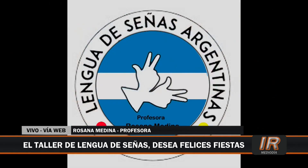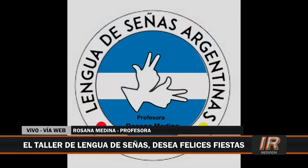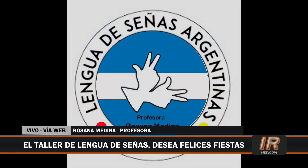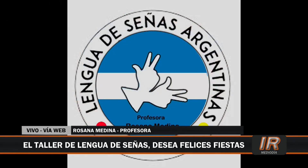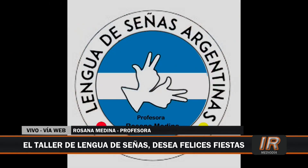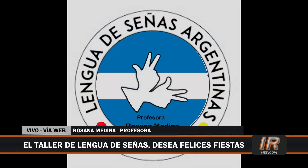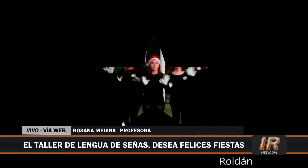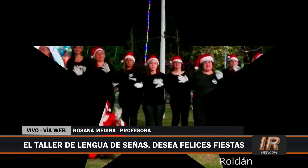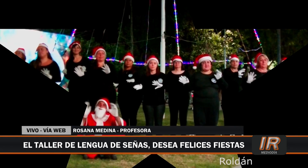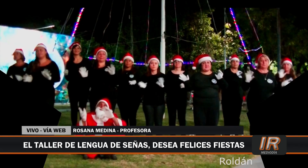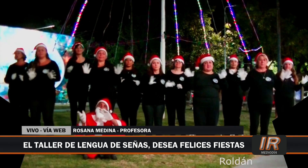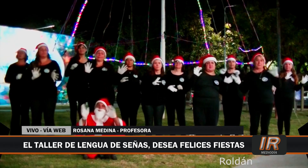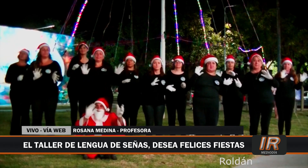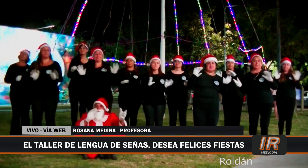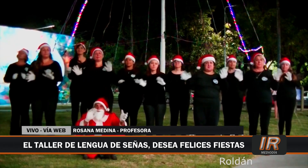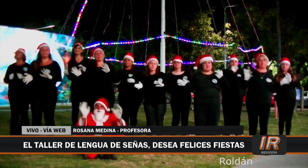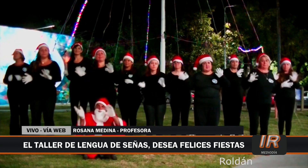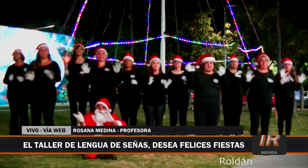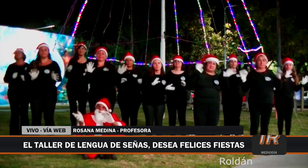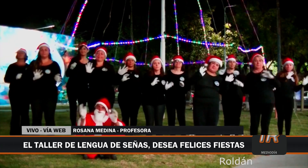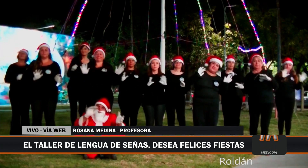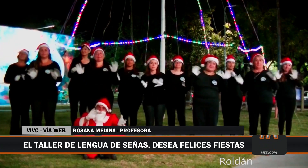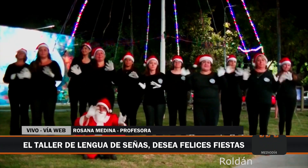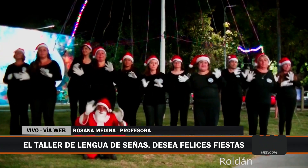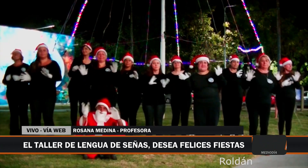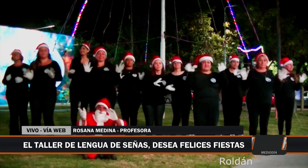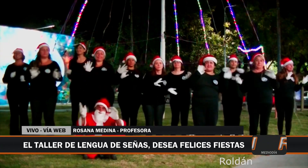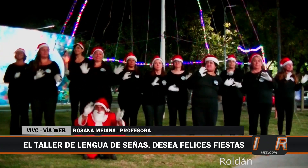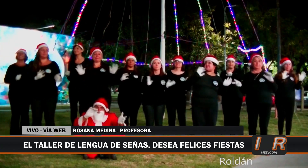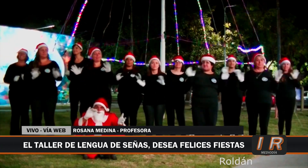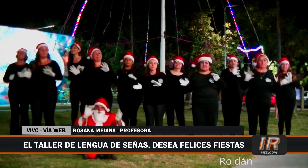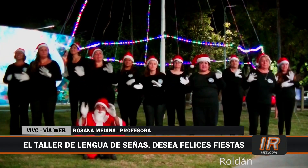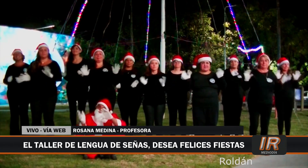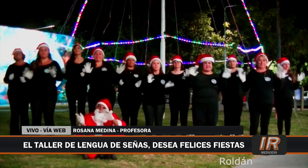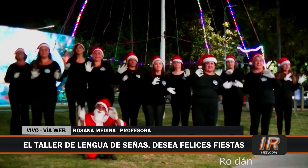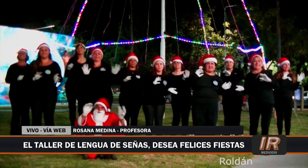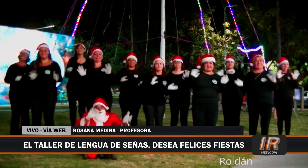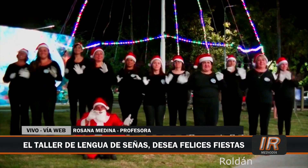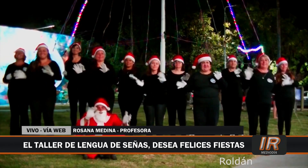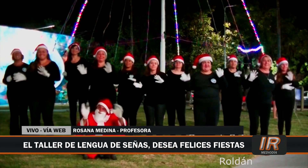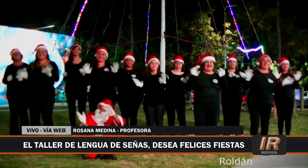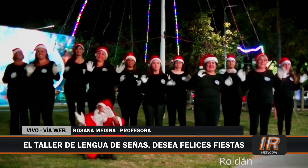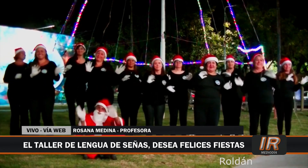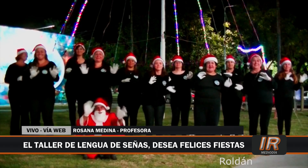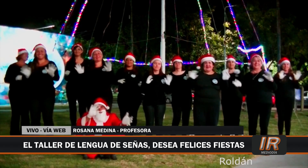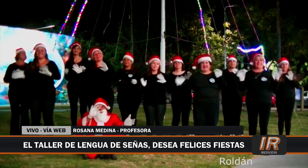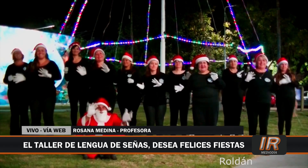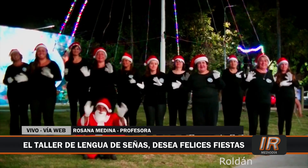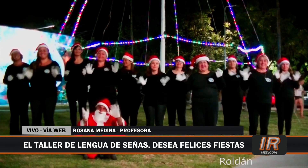faltó las chicas de Cunes y las chicas de Las Rosas, porque con las de San Jerónimo, porque no nos dieron los